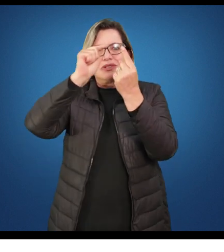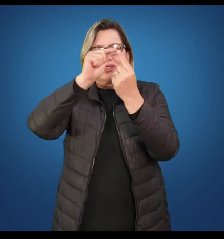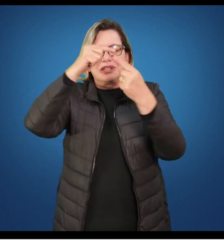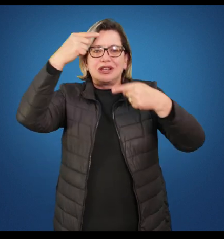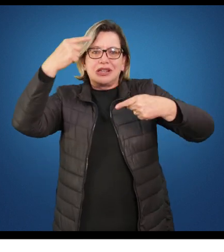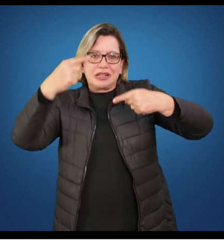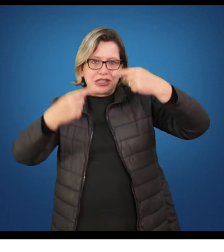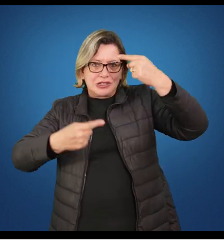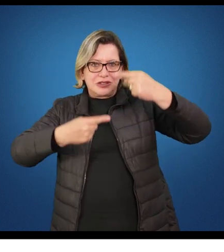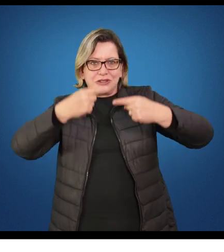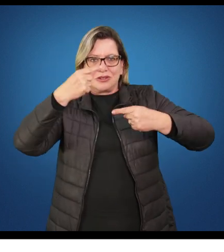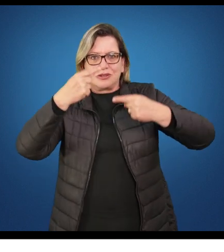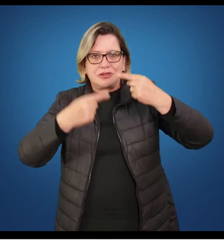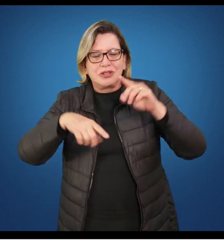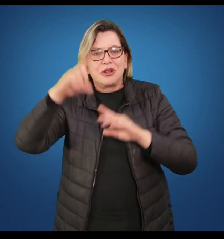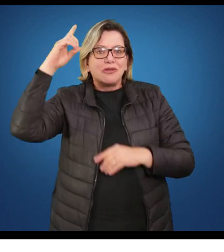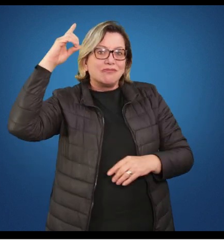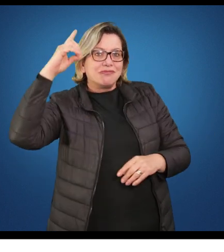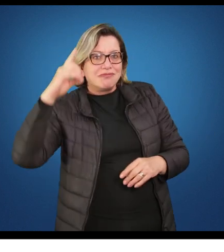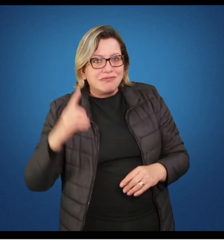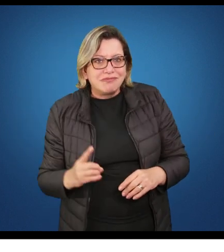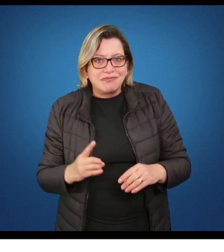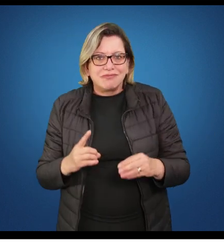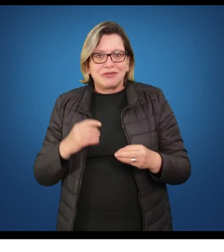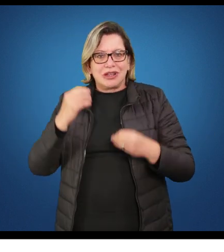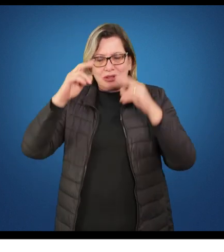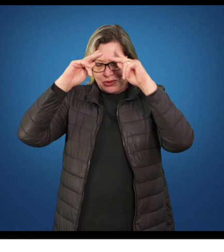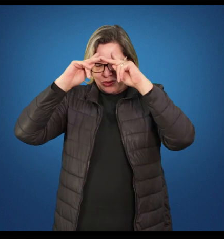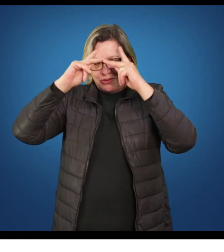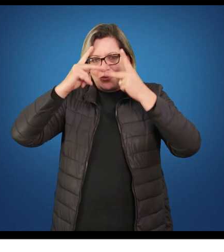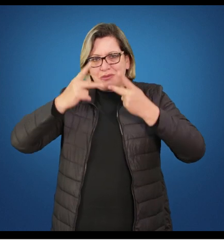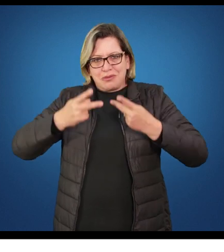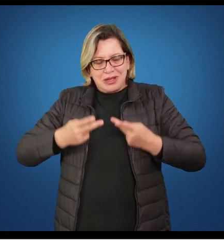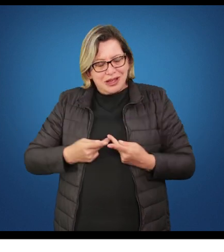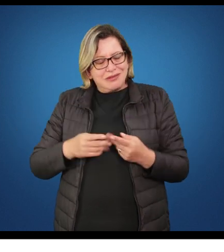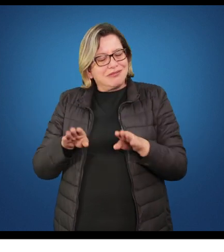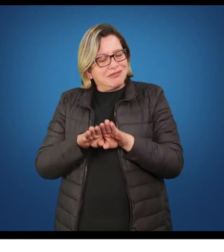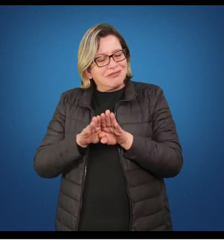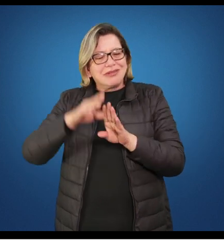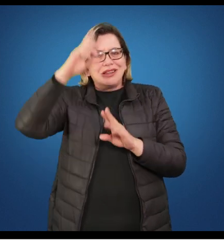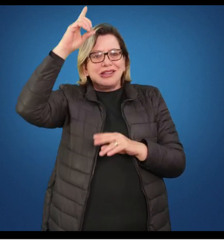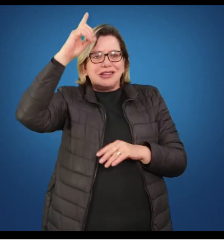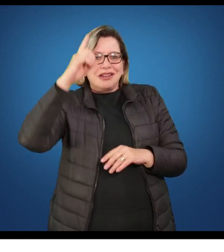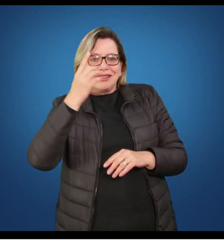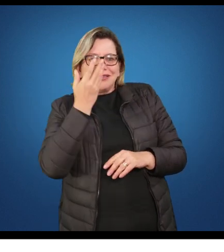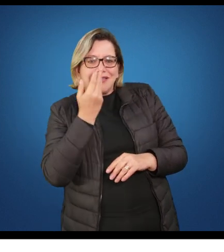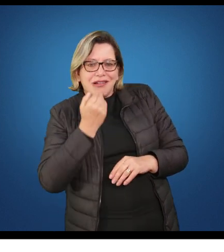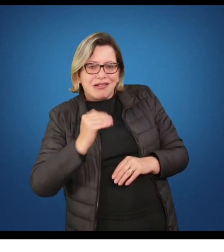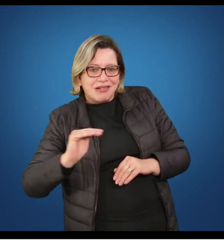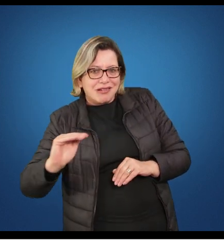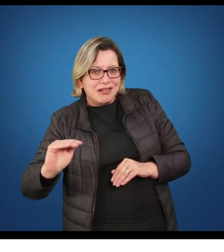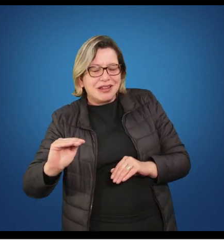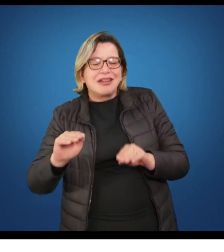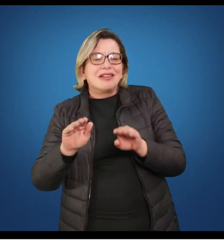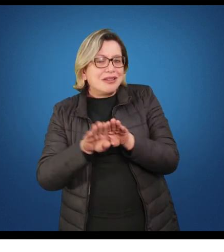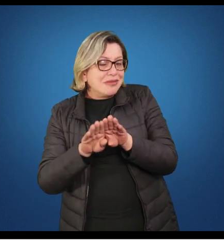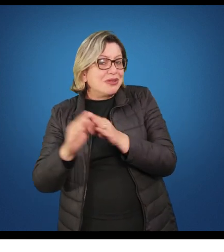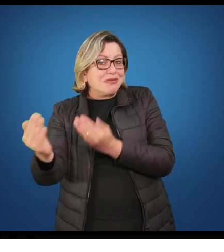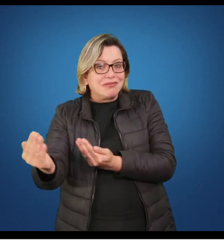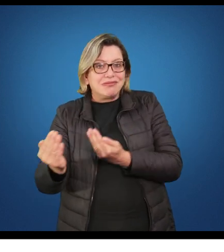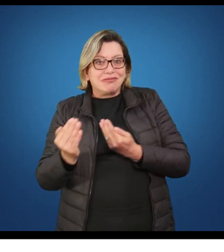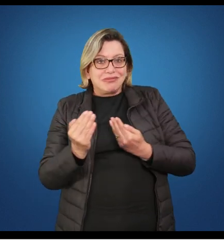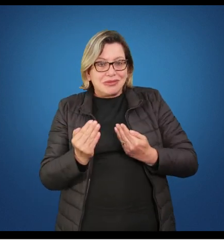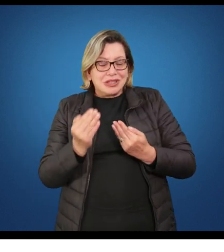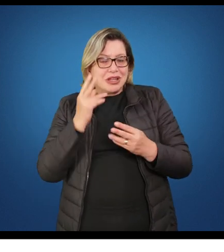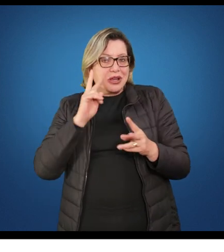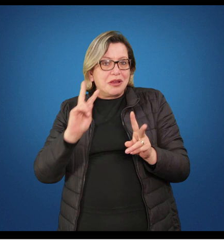discutir um pouco sobre os direitos, os direitos humanos, os direitos da criança, os direitos do adolescente e olhar